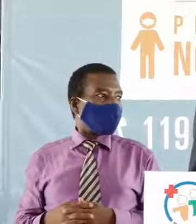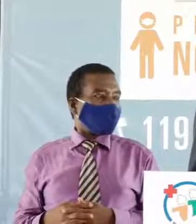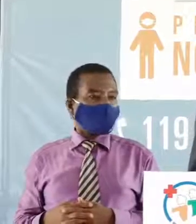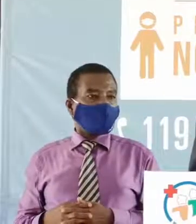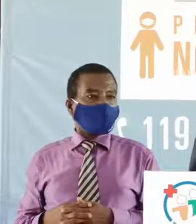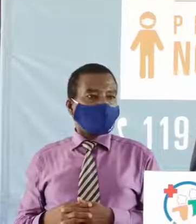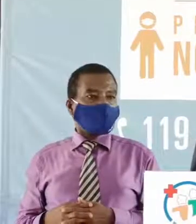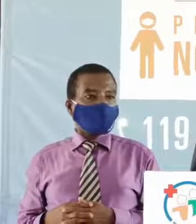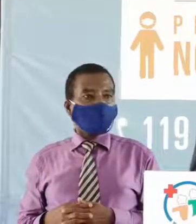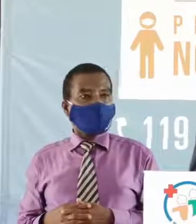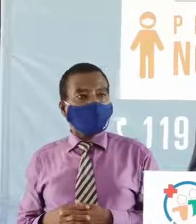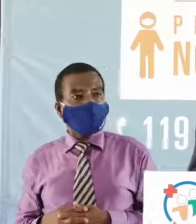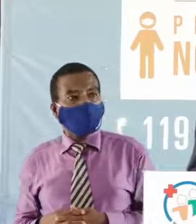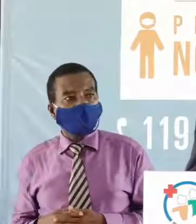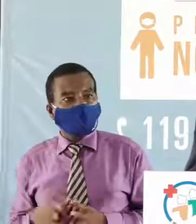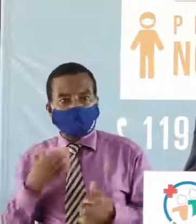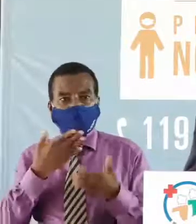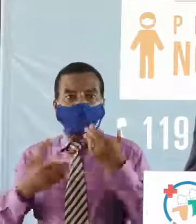Bonjour